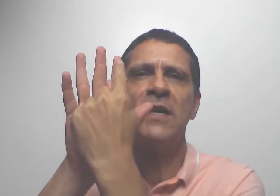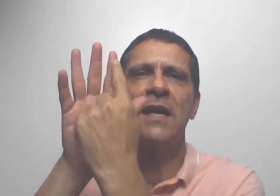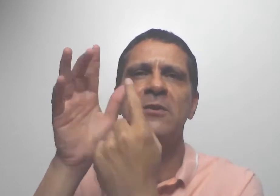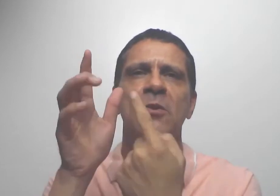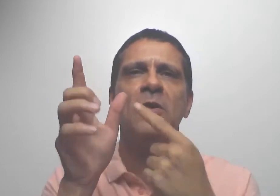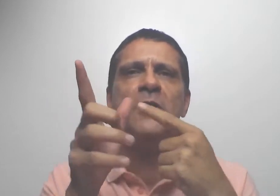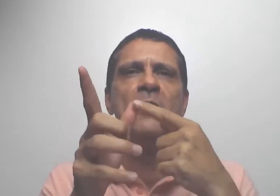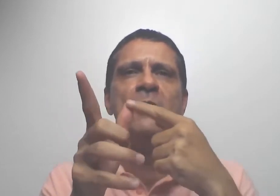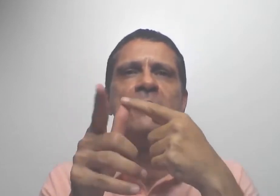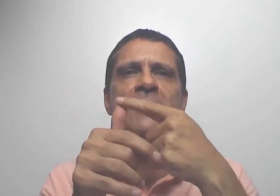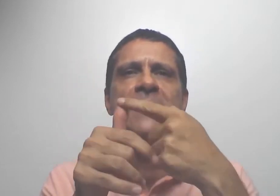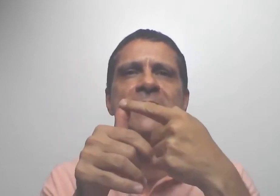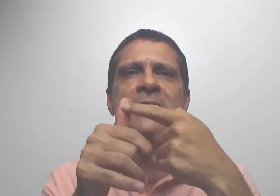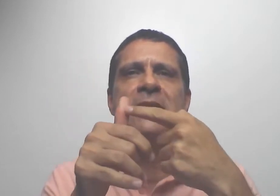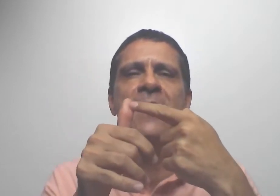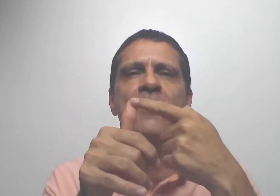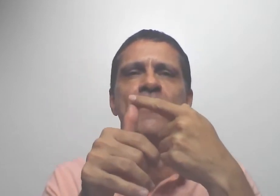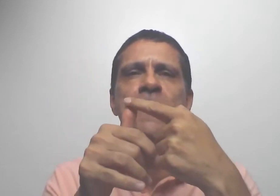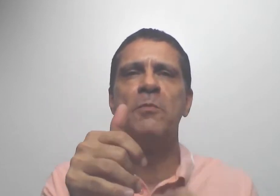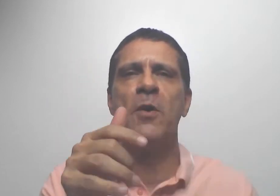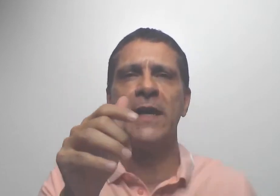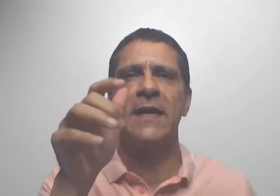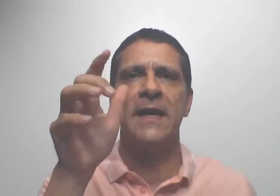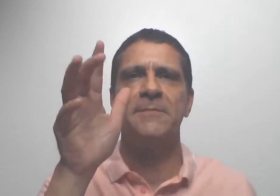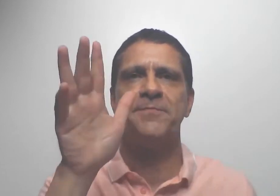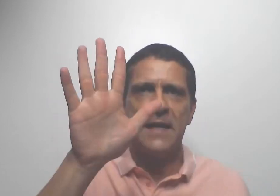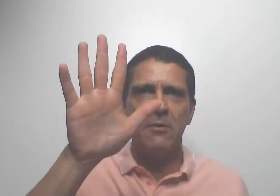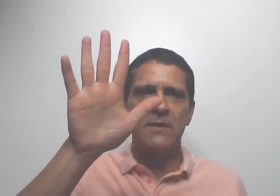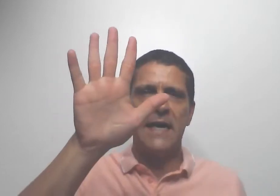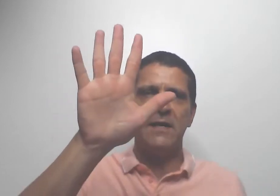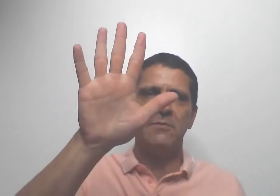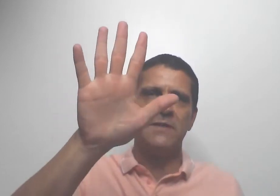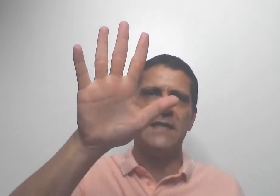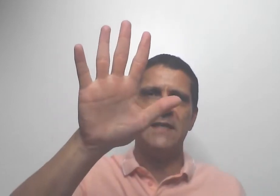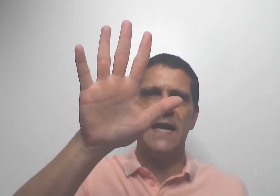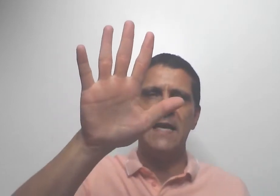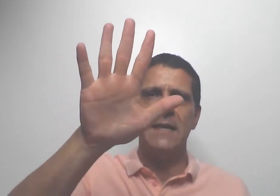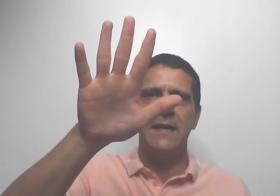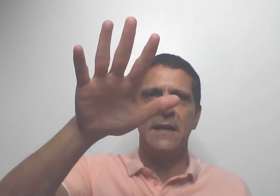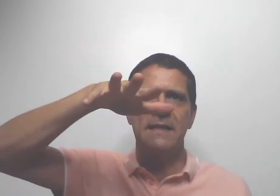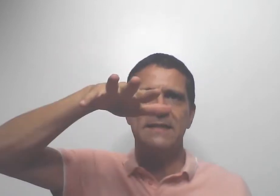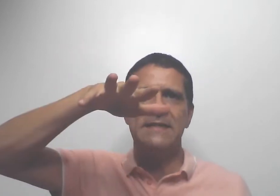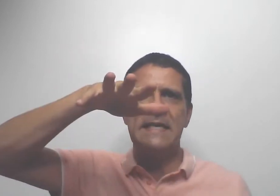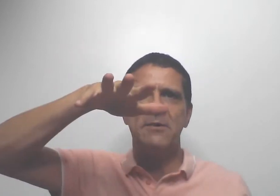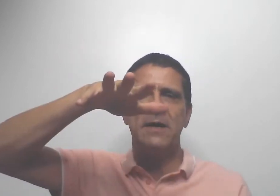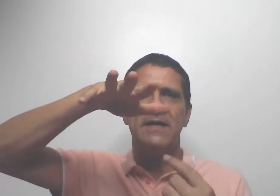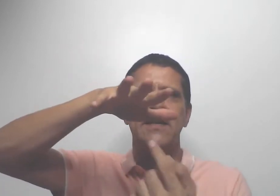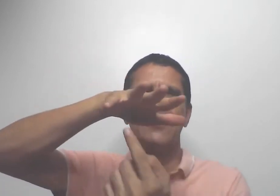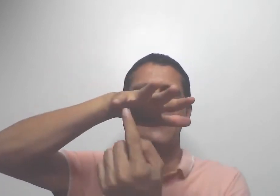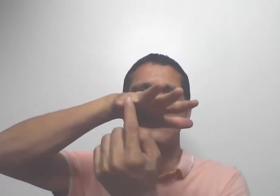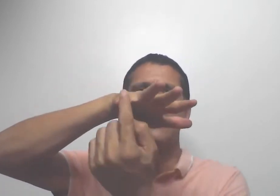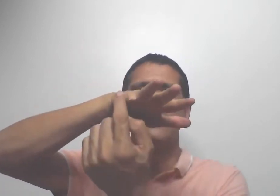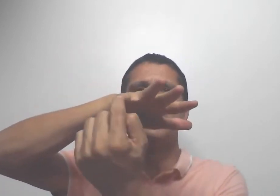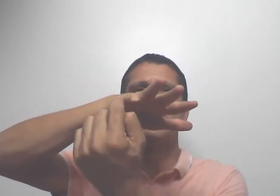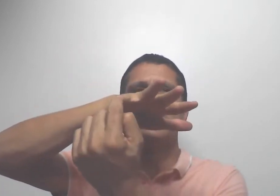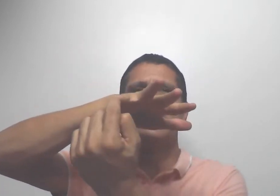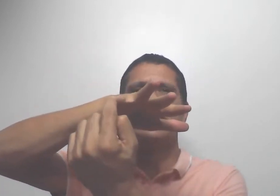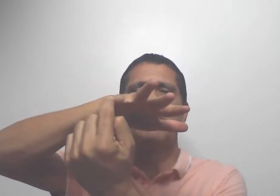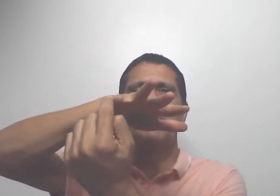indicador e outro na digital do polegar. Sem contar que você tem mais cinco aqui, um na